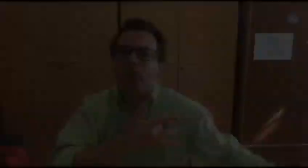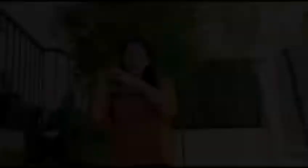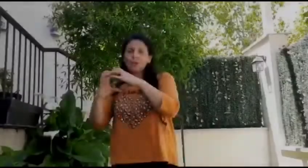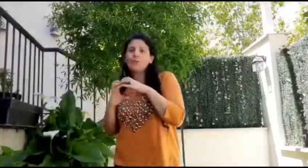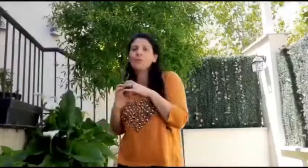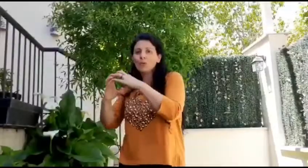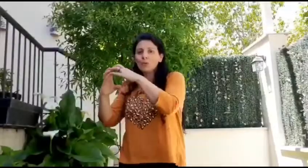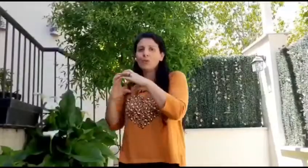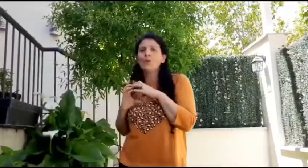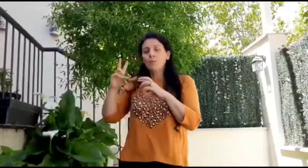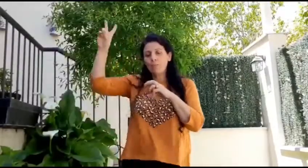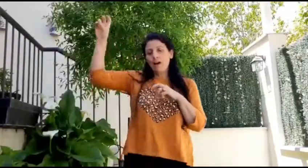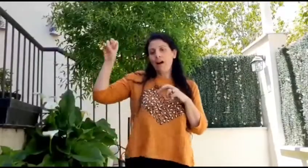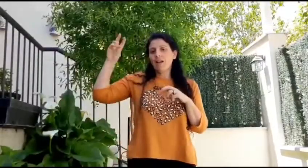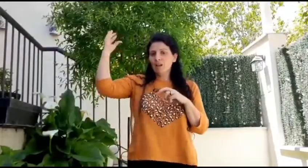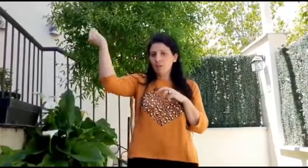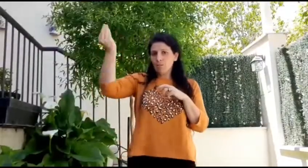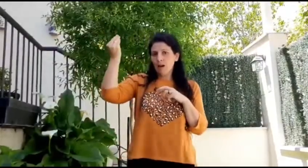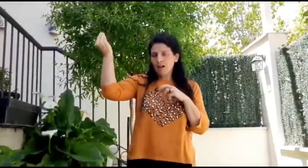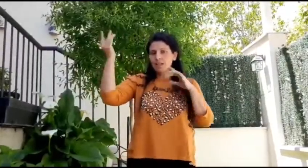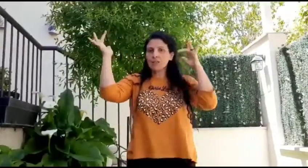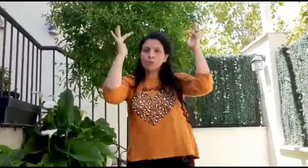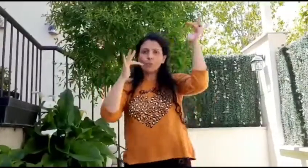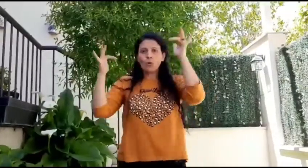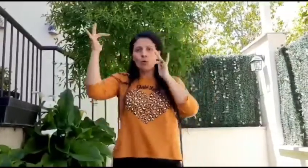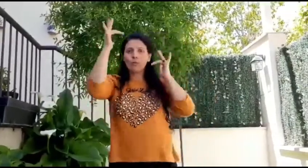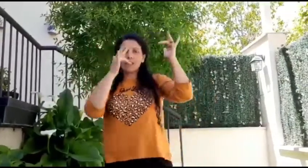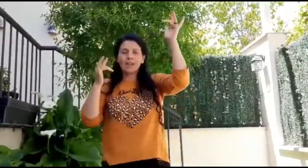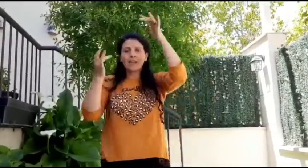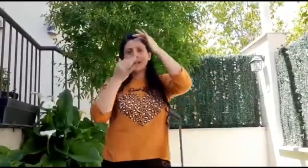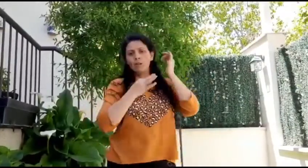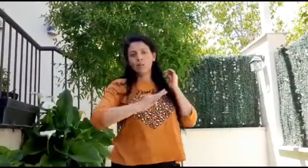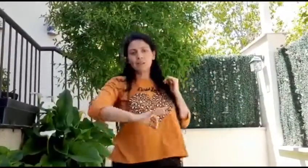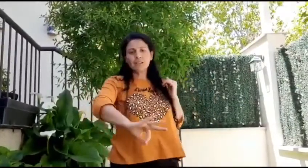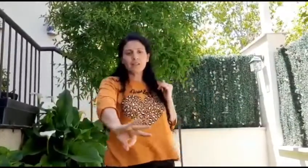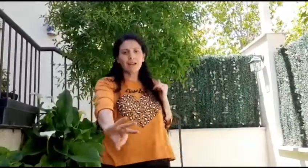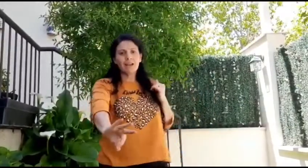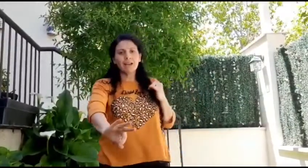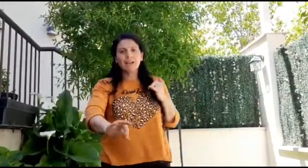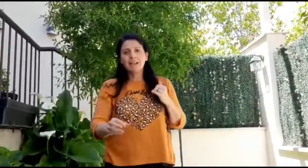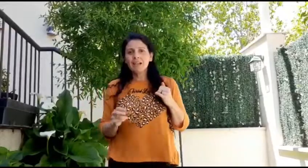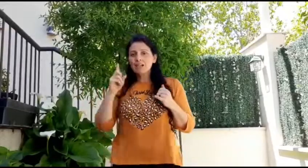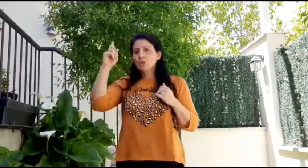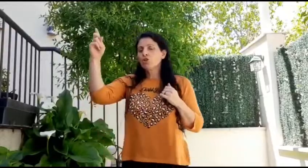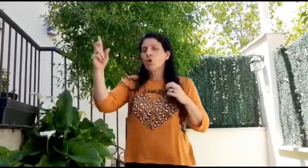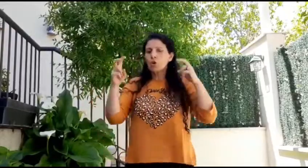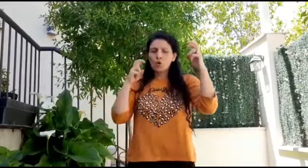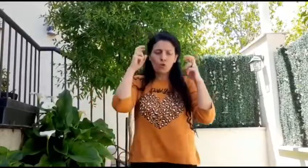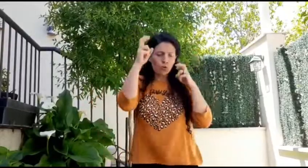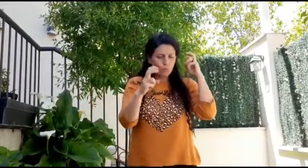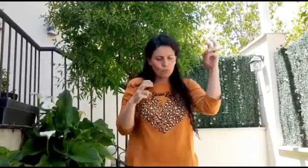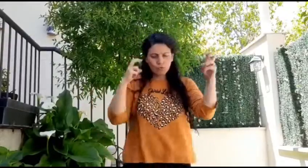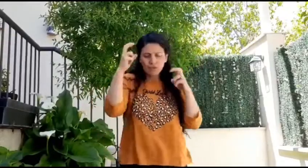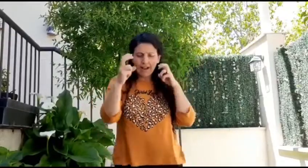Vale más poder brillar Que solo buscar